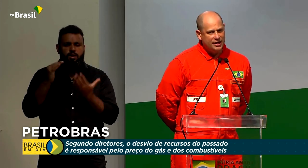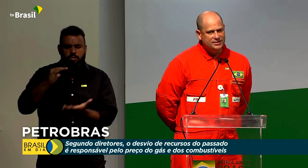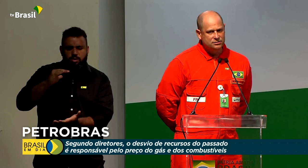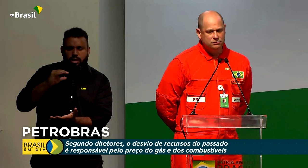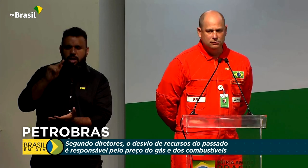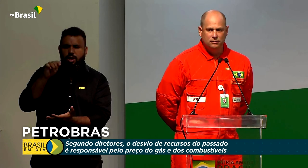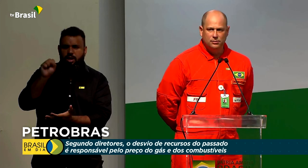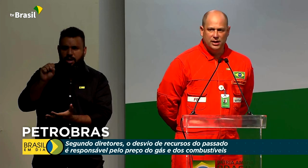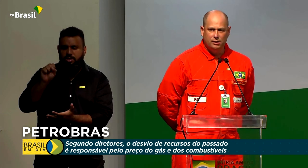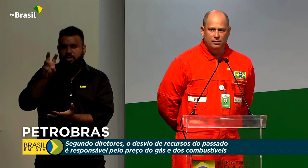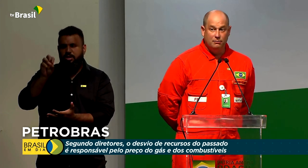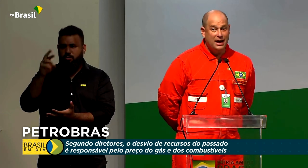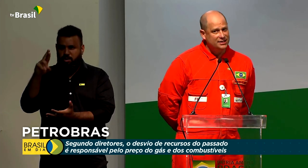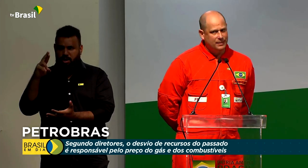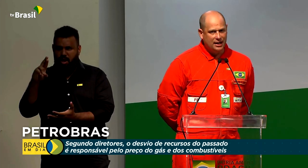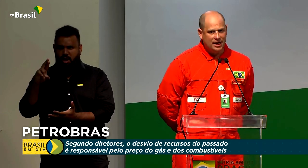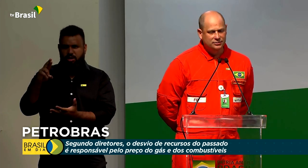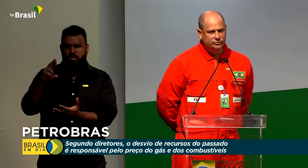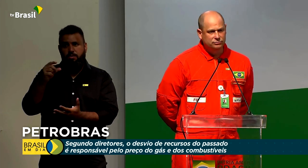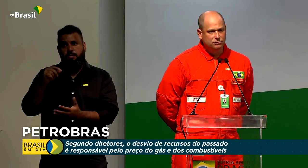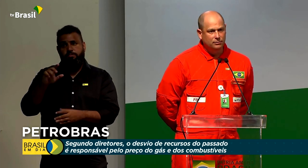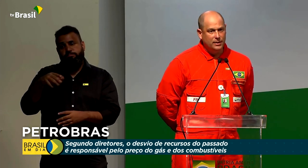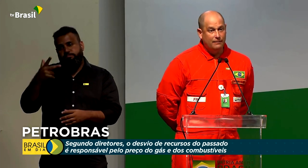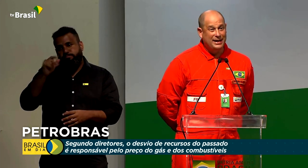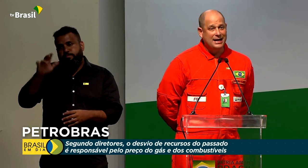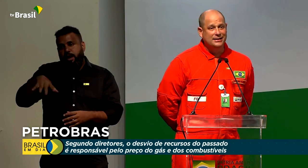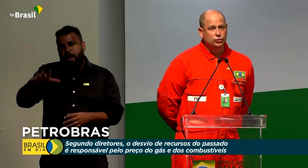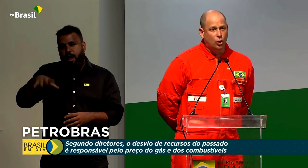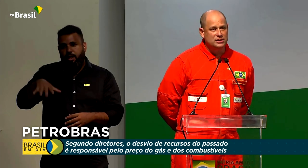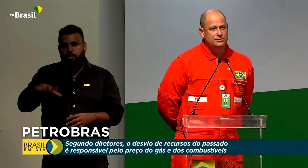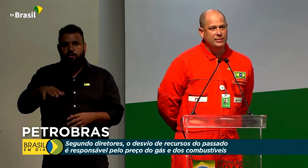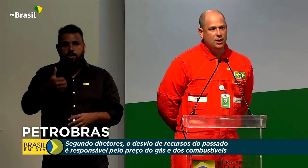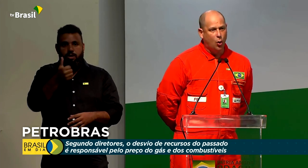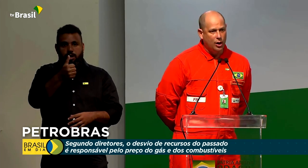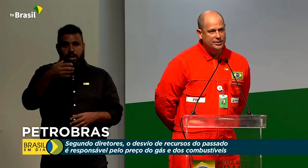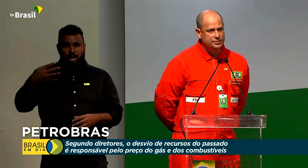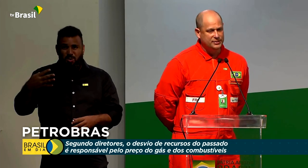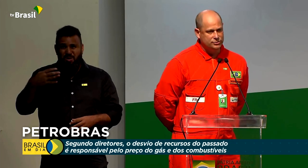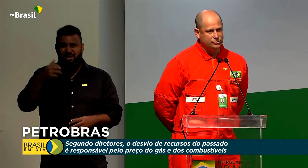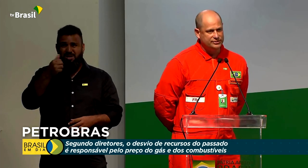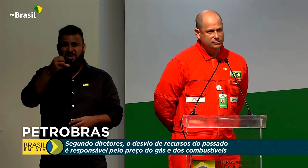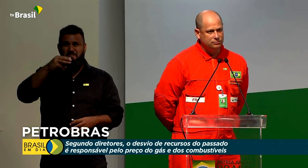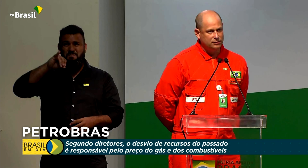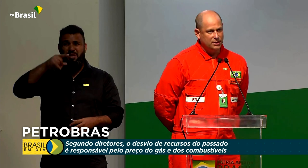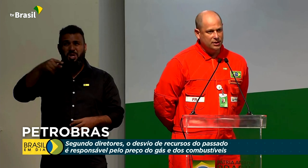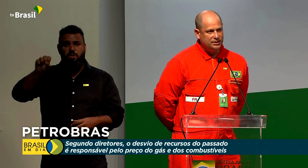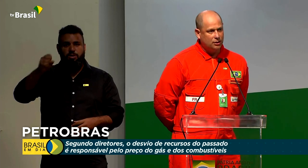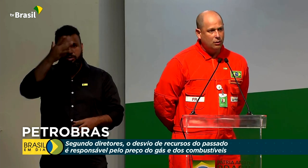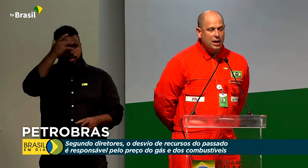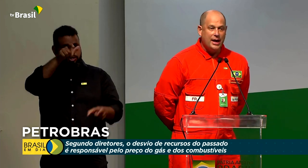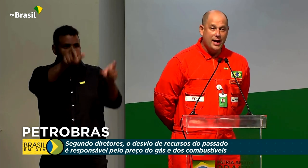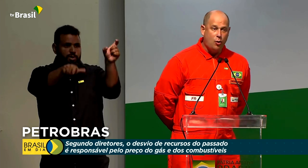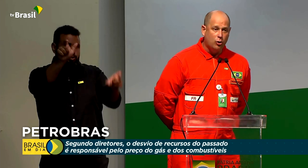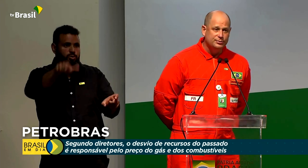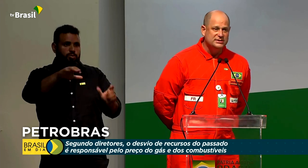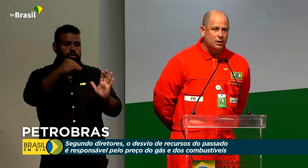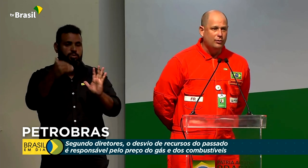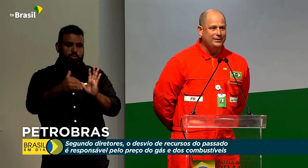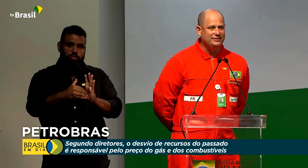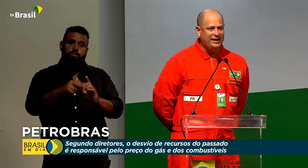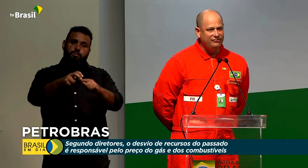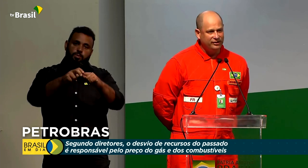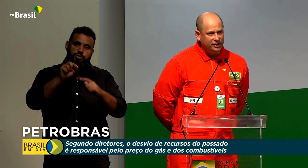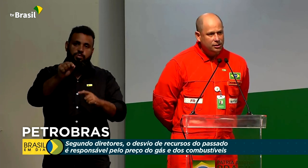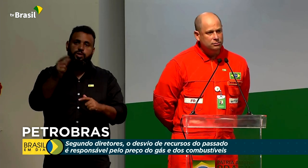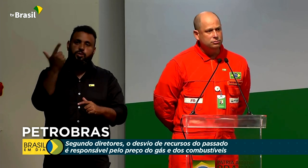reais, mais barato, para 14 milhões de pessoas. Então, é a corrupção